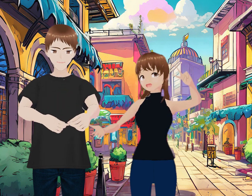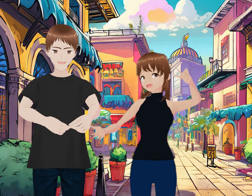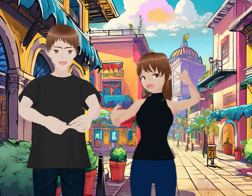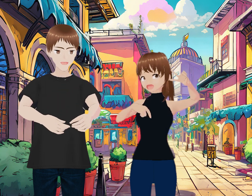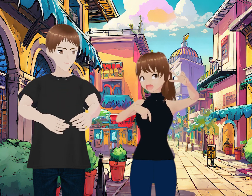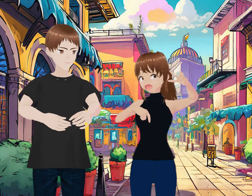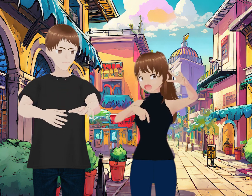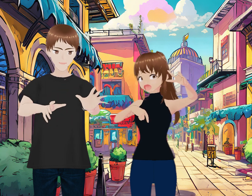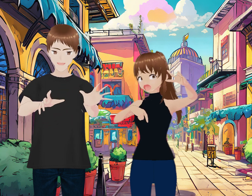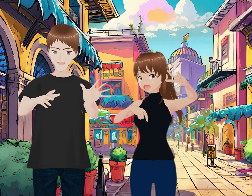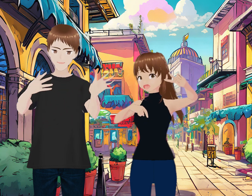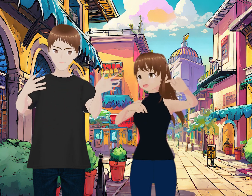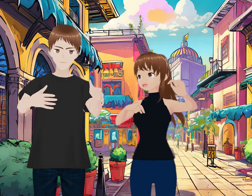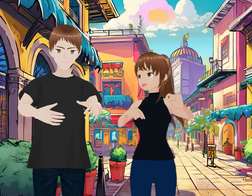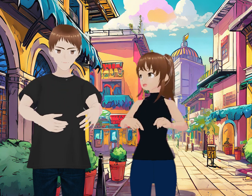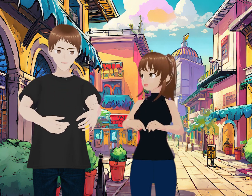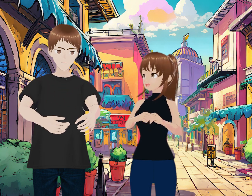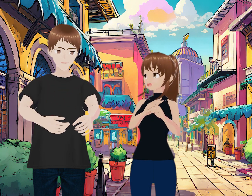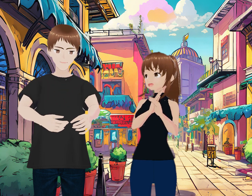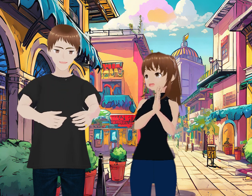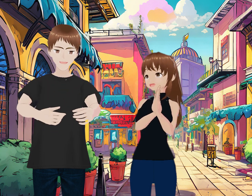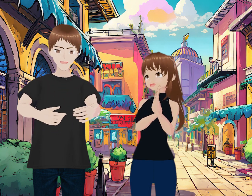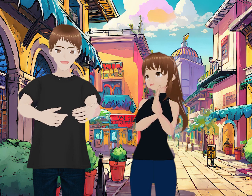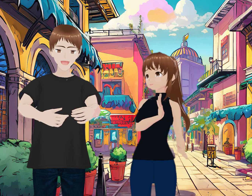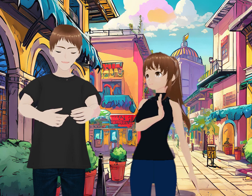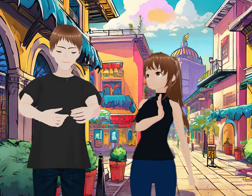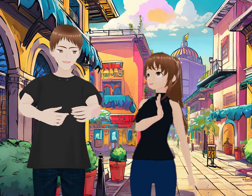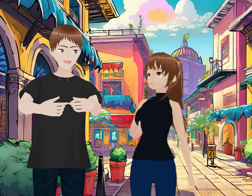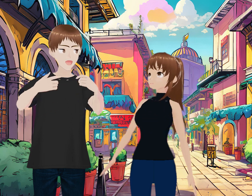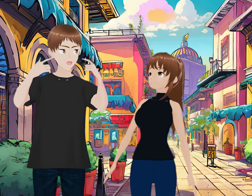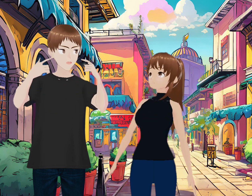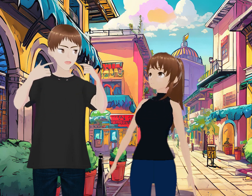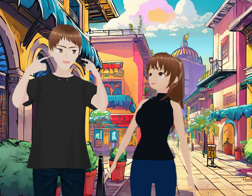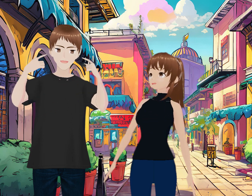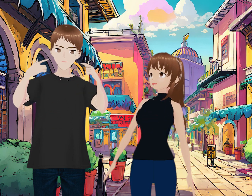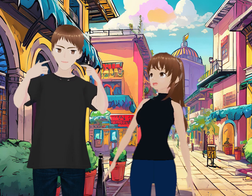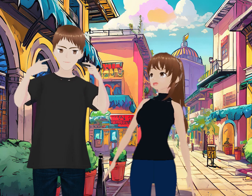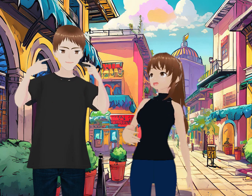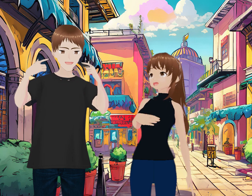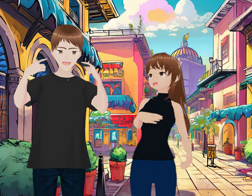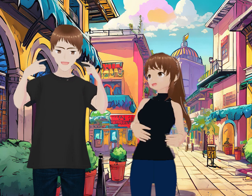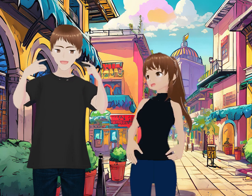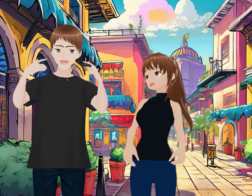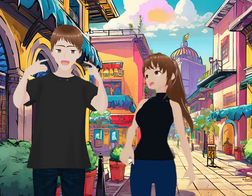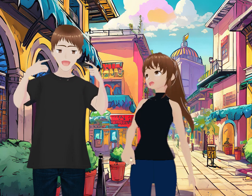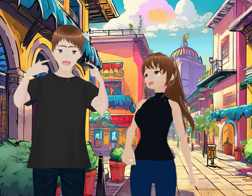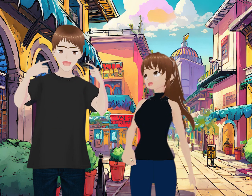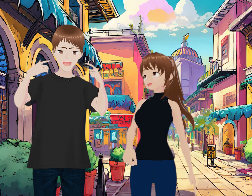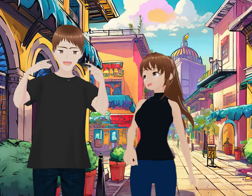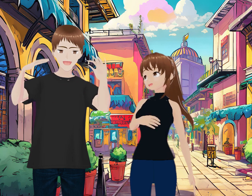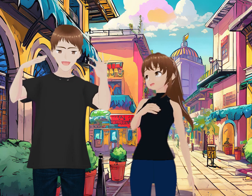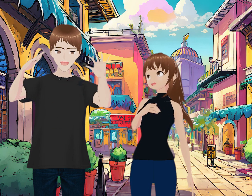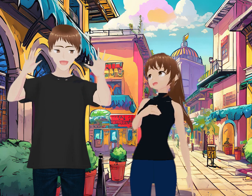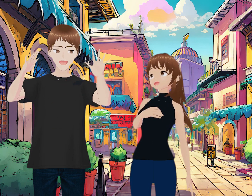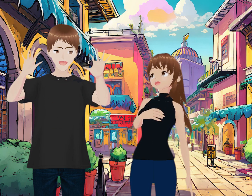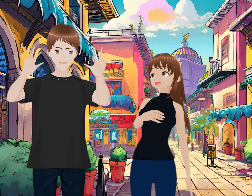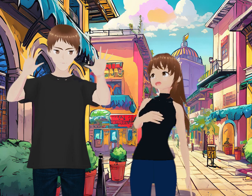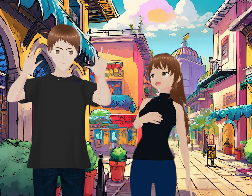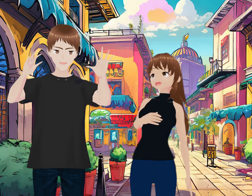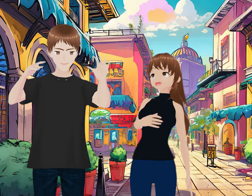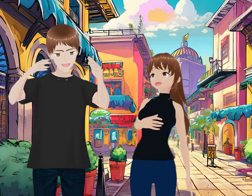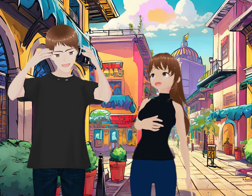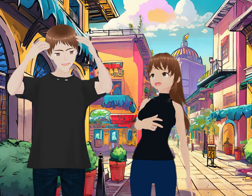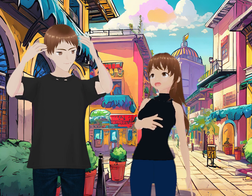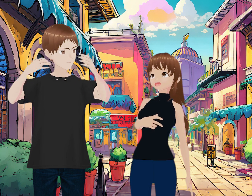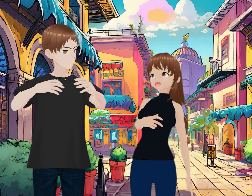efectivamente, aunque yo creo que ha de ser como el botox, porque también de repente como que quiero mover mis gestos de la cara y se traban